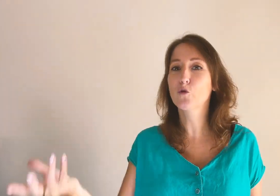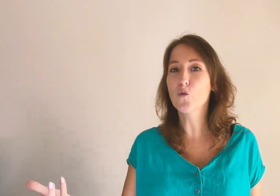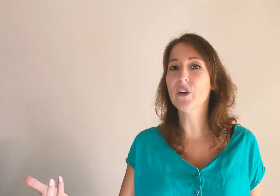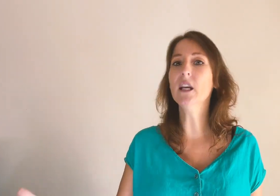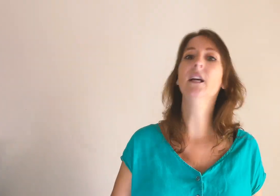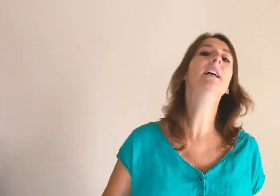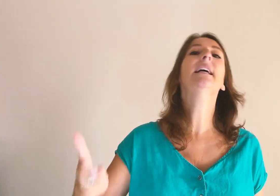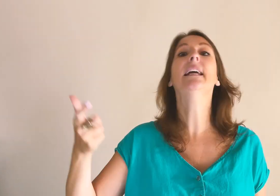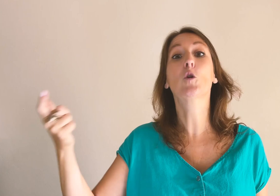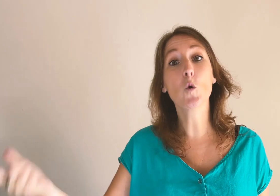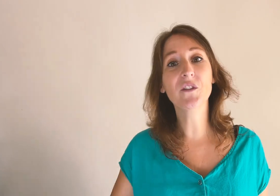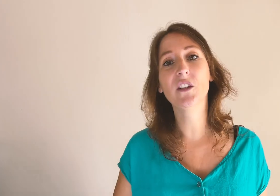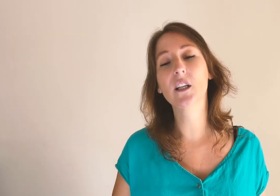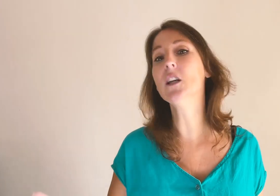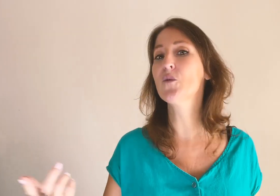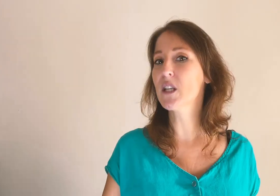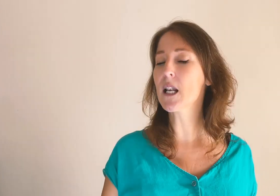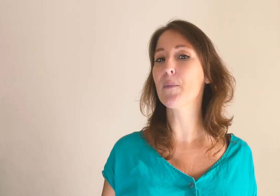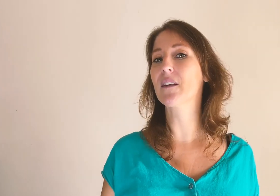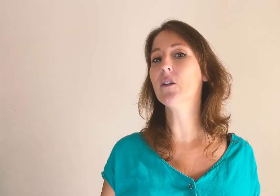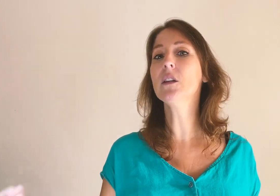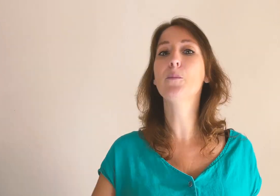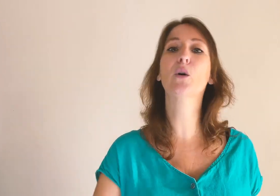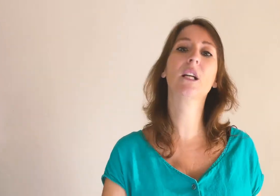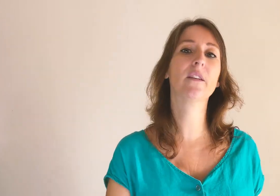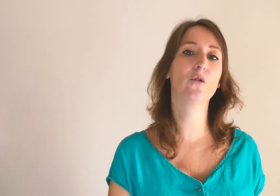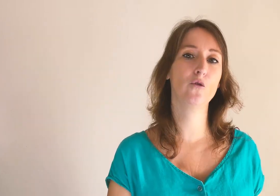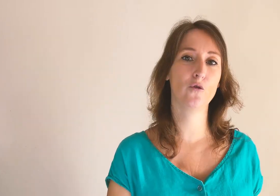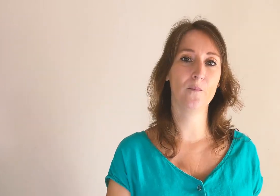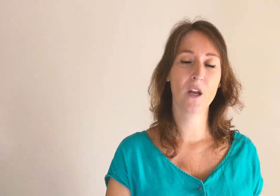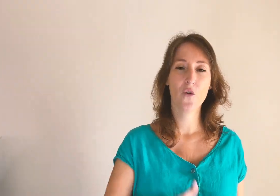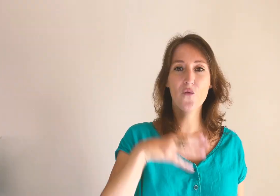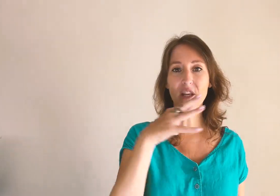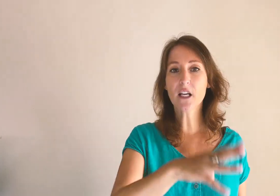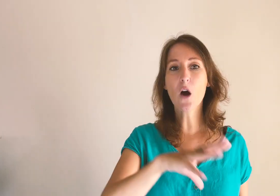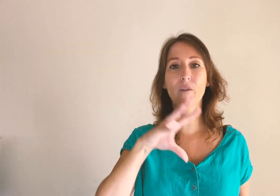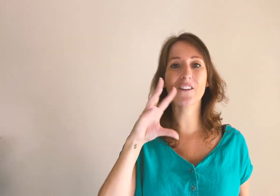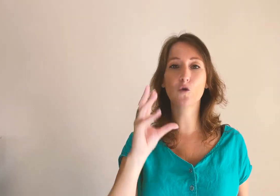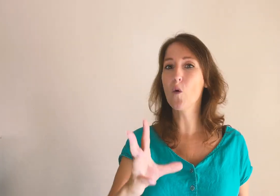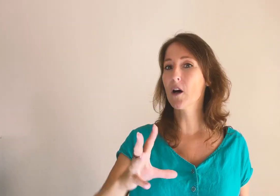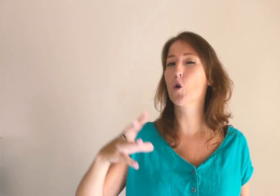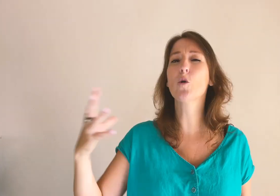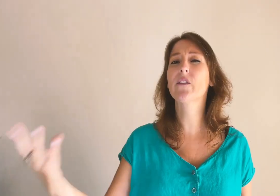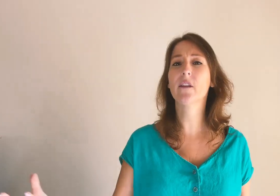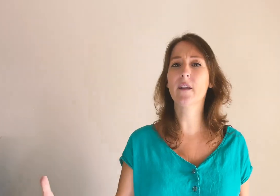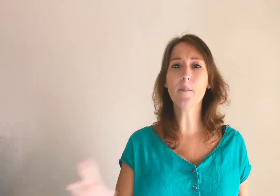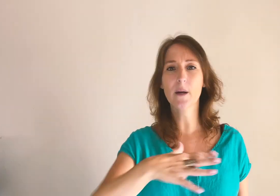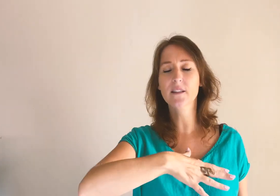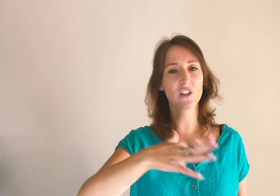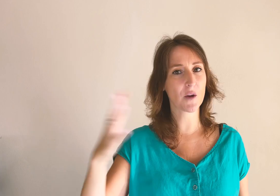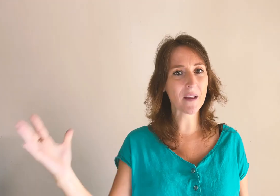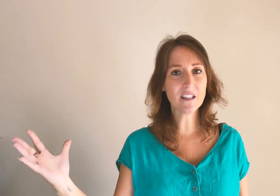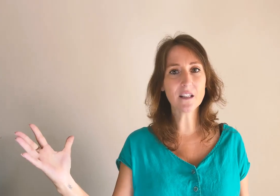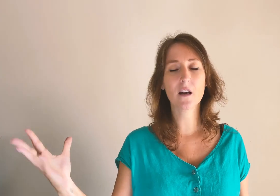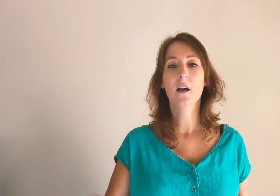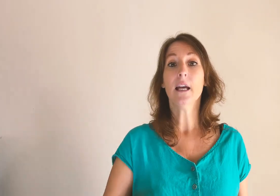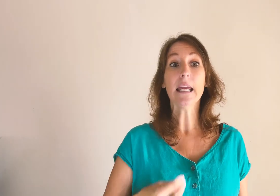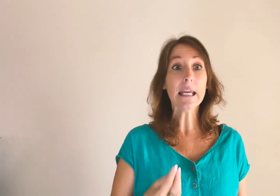trouver et considérer que vous êtes la personne qui peut régler sa solution. Vous voyez que là, on a trois grosses étapes, c'est schématique. Et